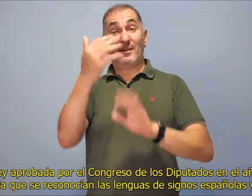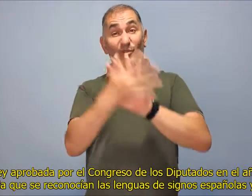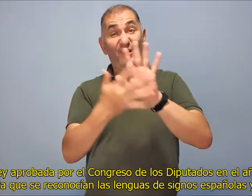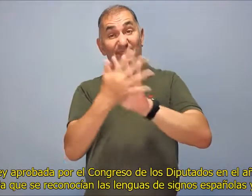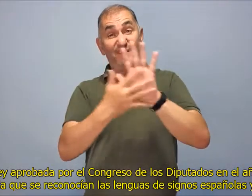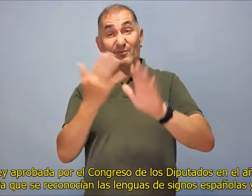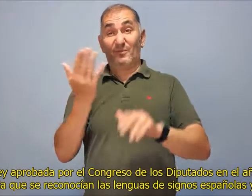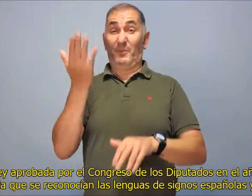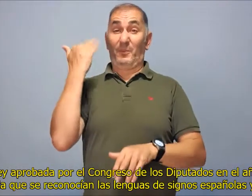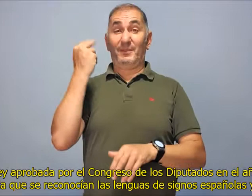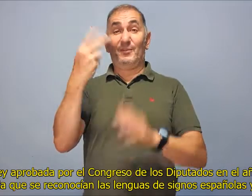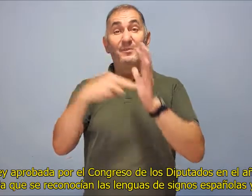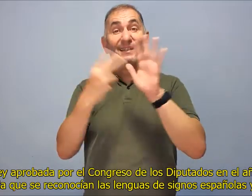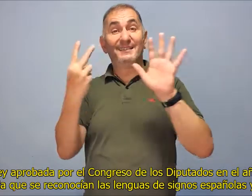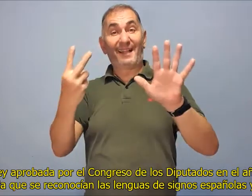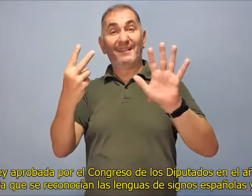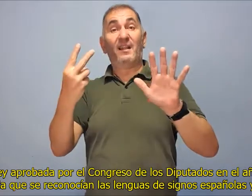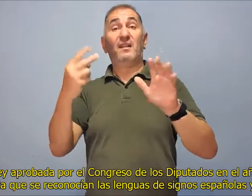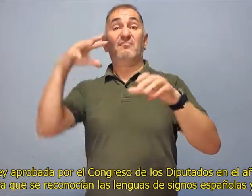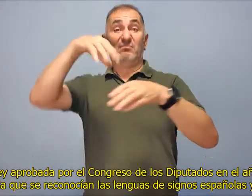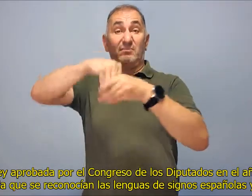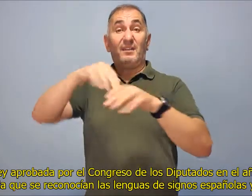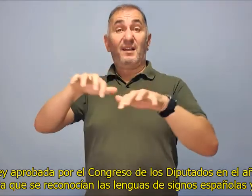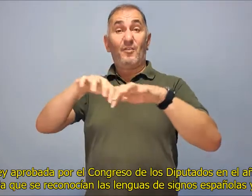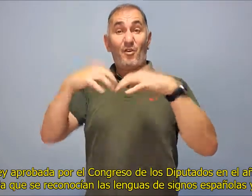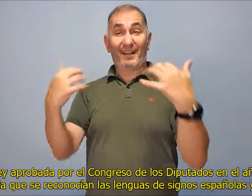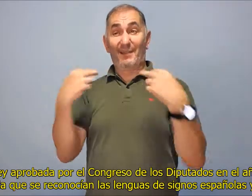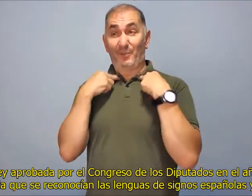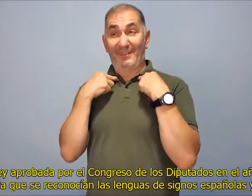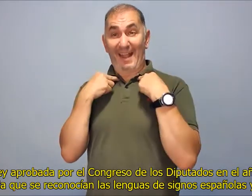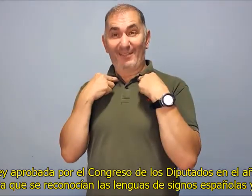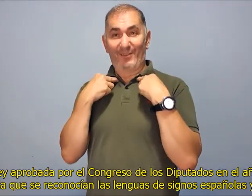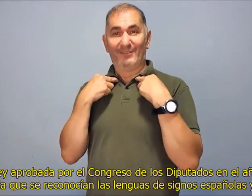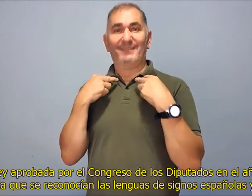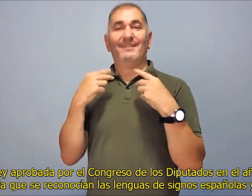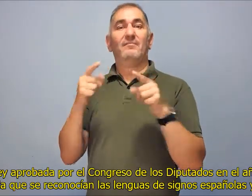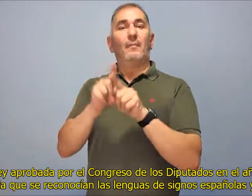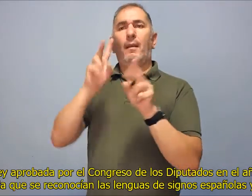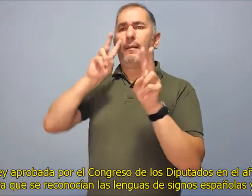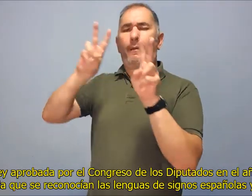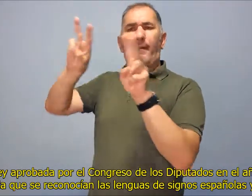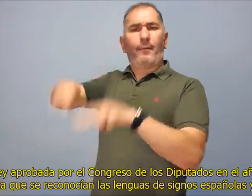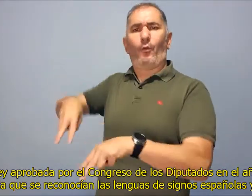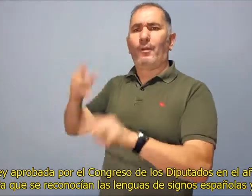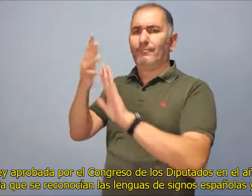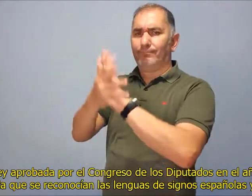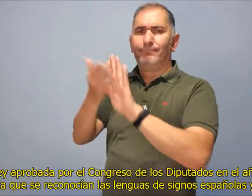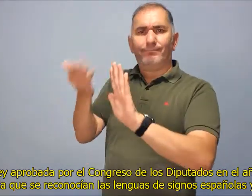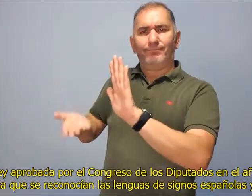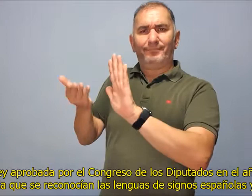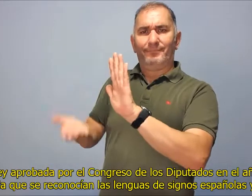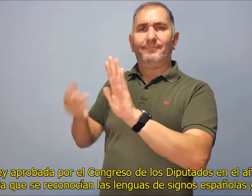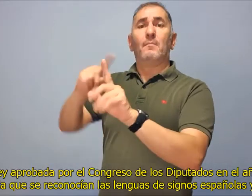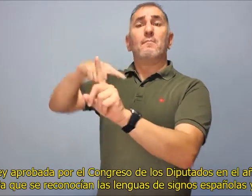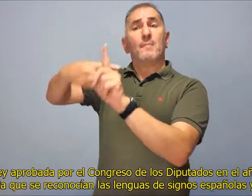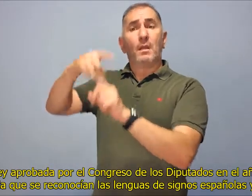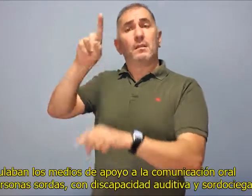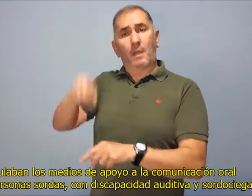Con la ley aprobada por el Congreso de los Diputados en el año 2007, por la que se reconocían las lenguas de signos españolas